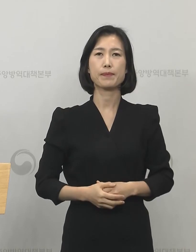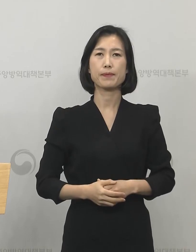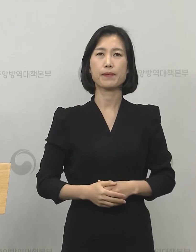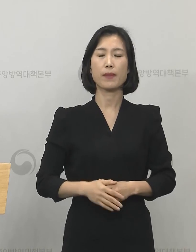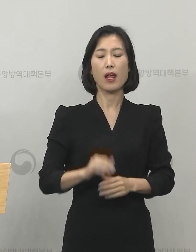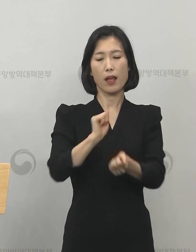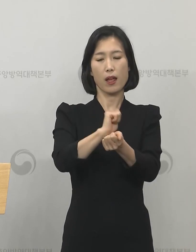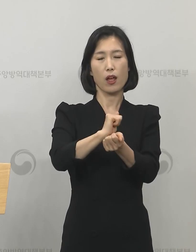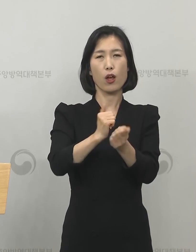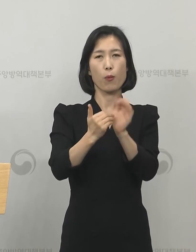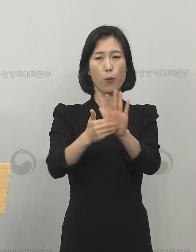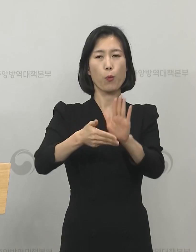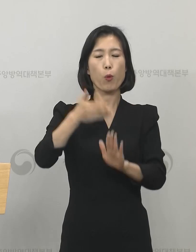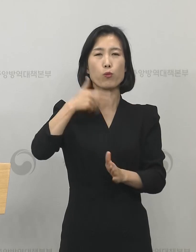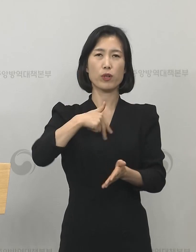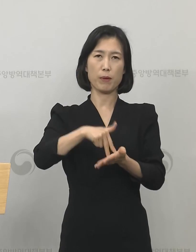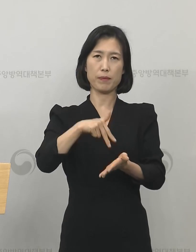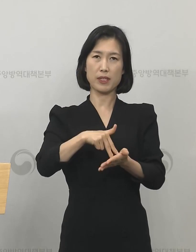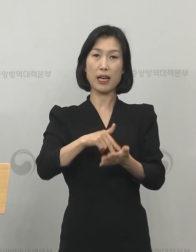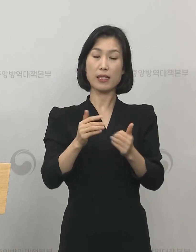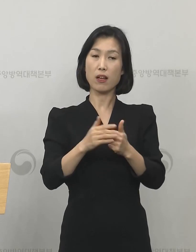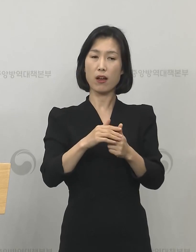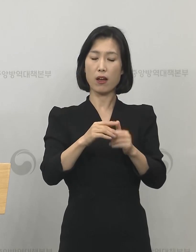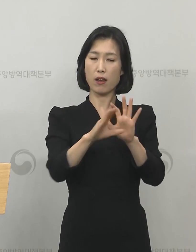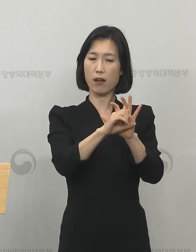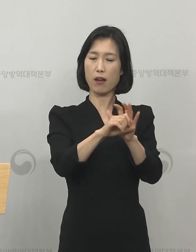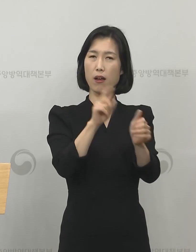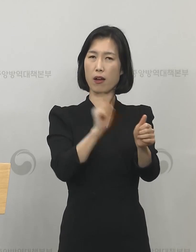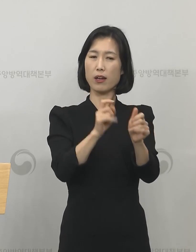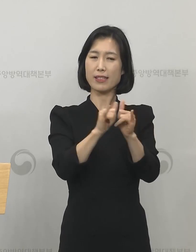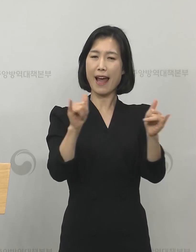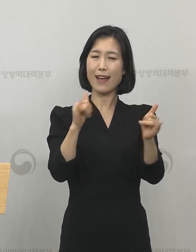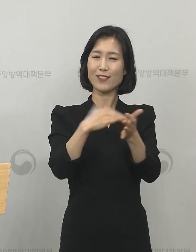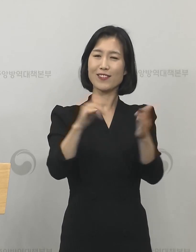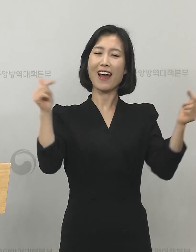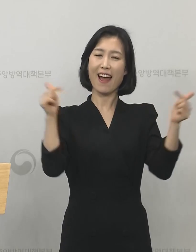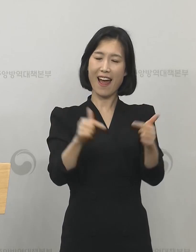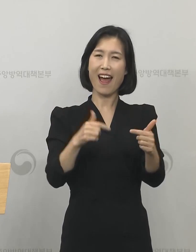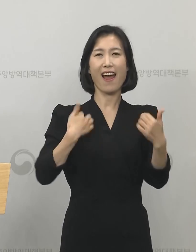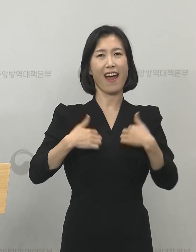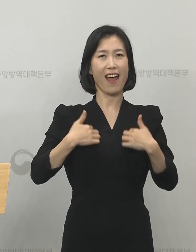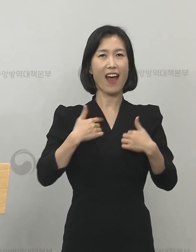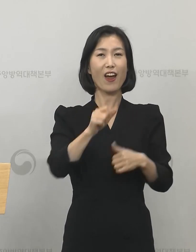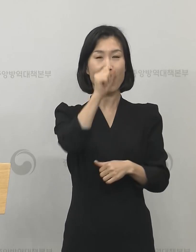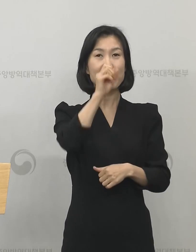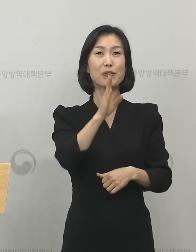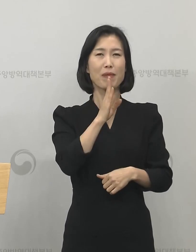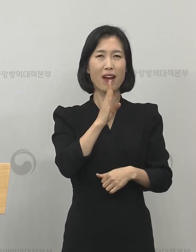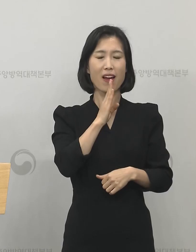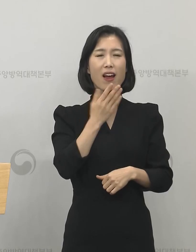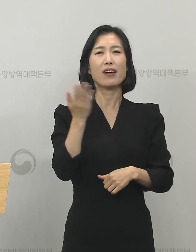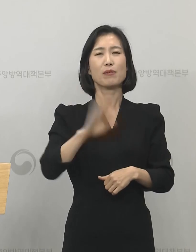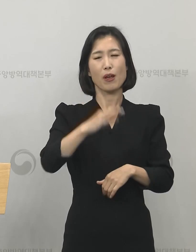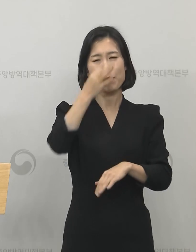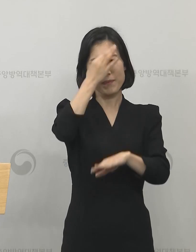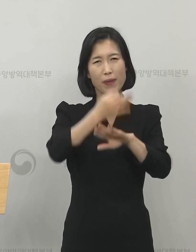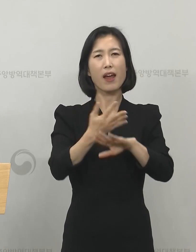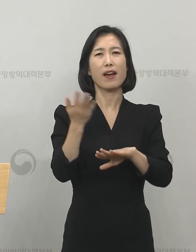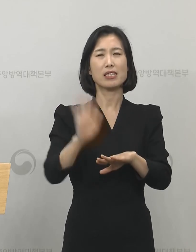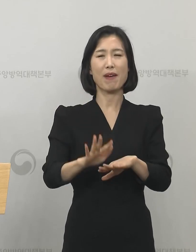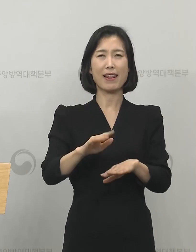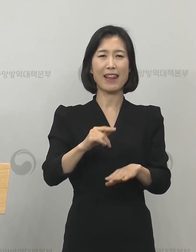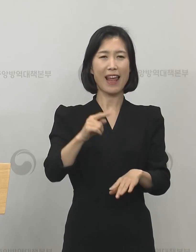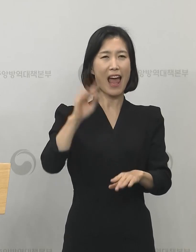보건당국 입장에서는 확진자 수 감소 추세가 좋은 소식입니다. 하지만 송구하게도 낙관적인